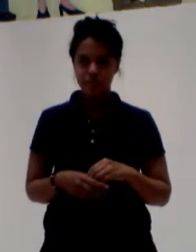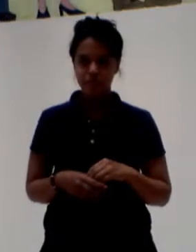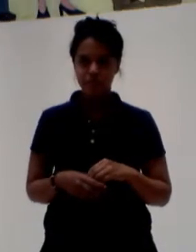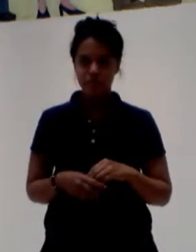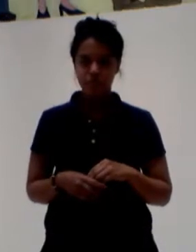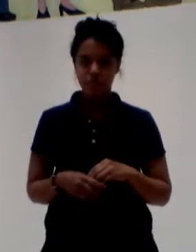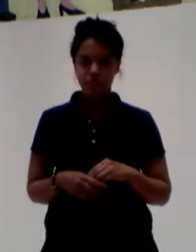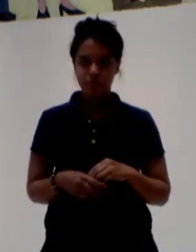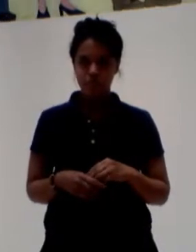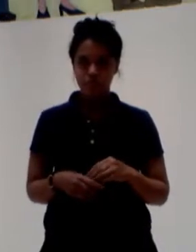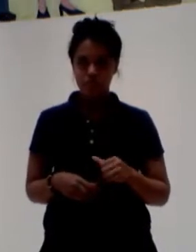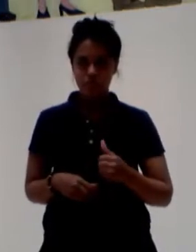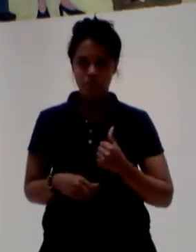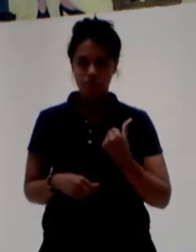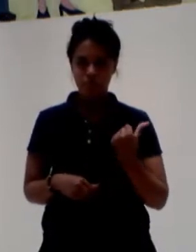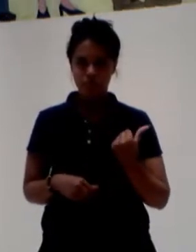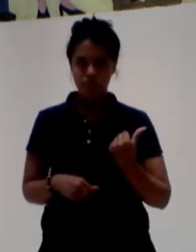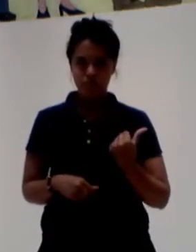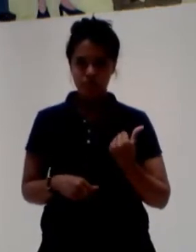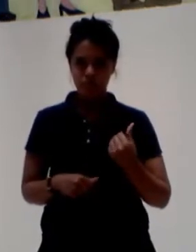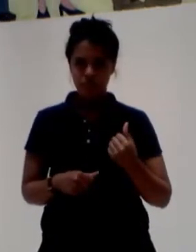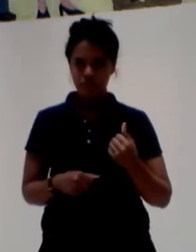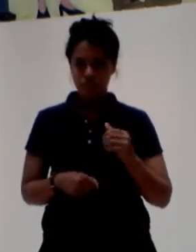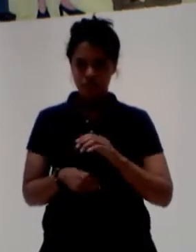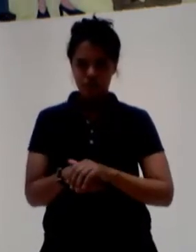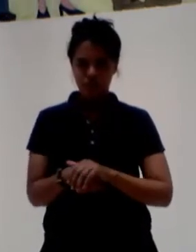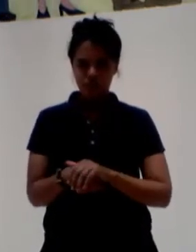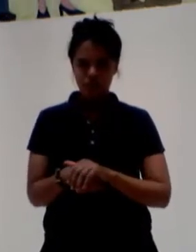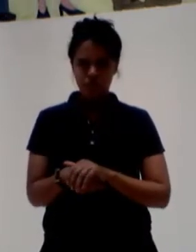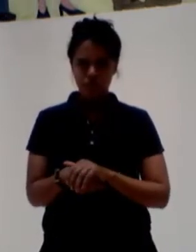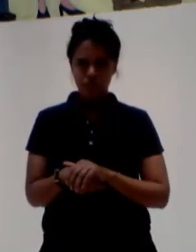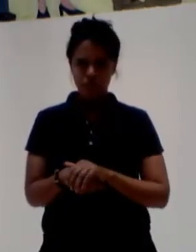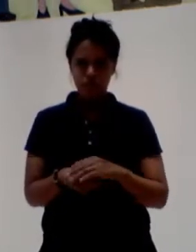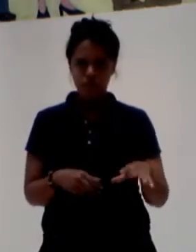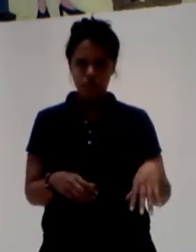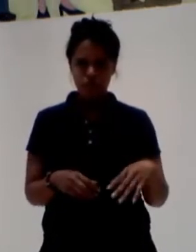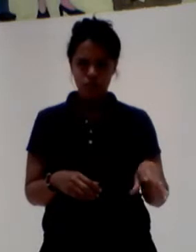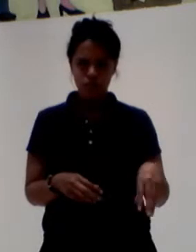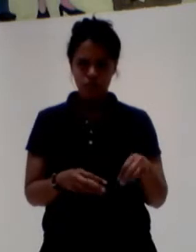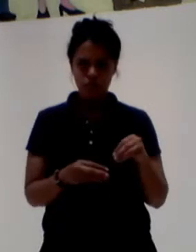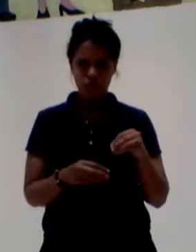Seis amigos, seis amigos encontraron una casa vieja,